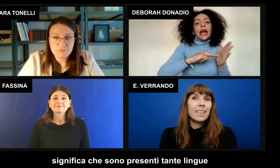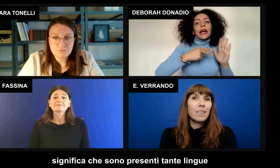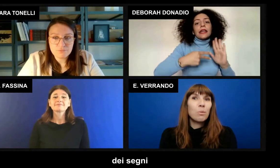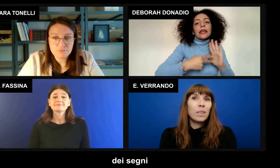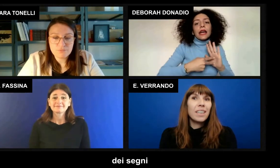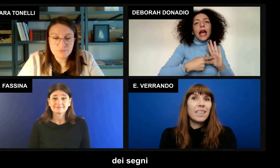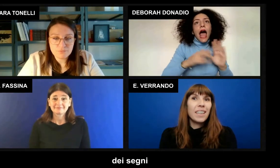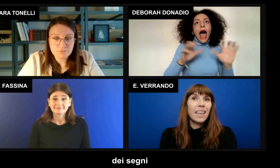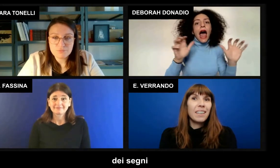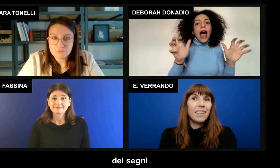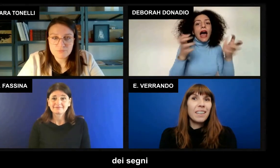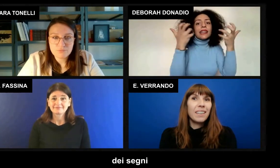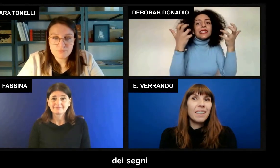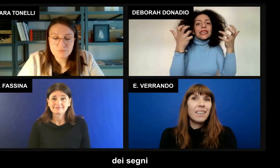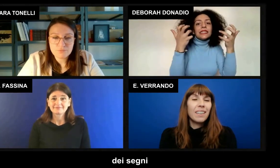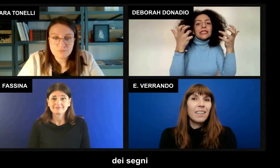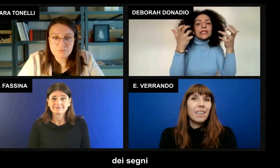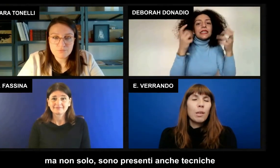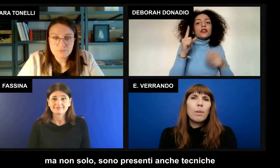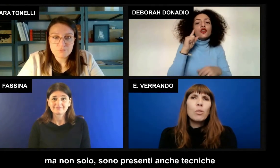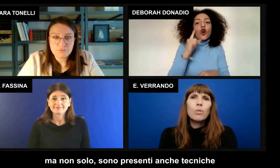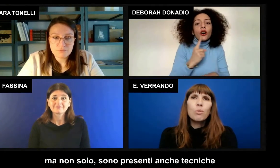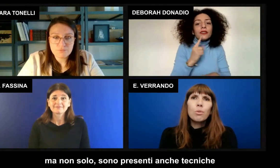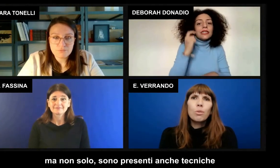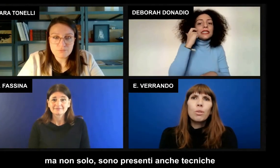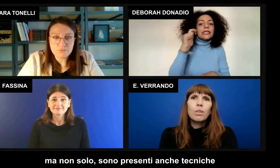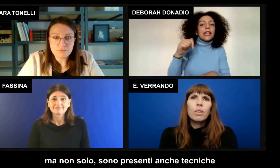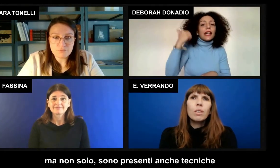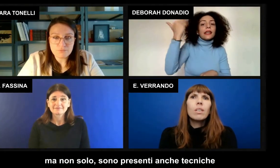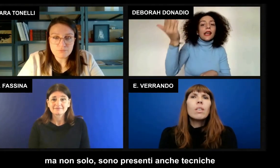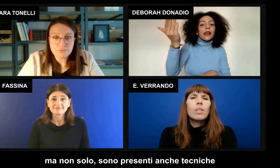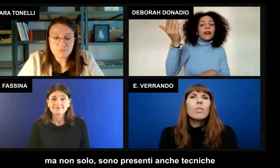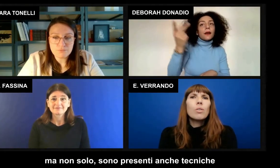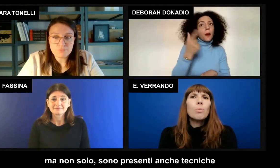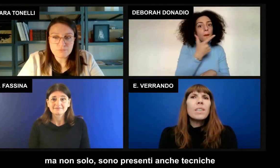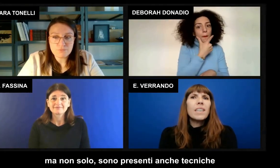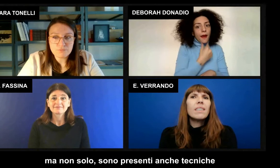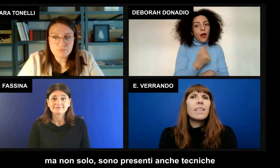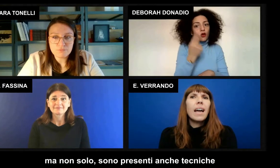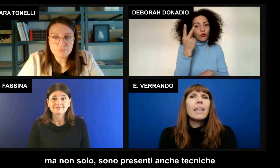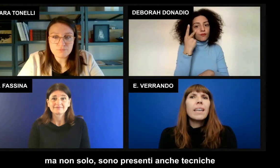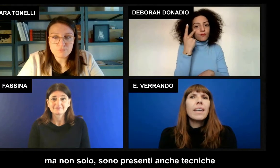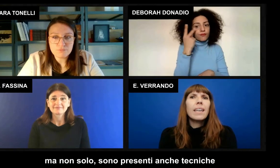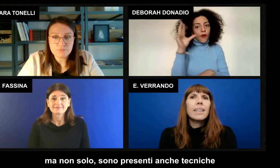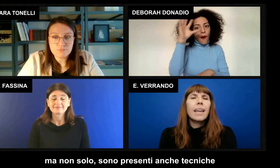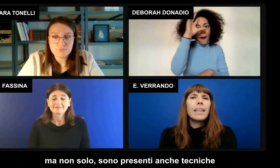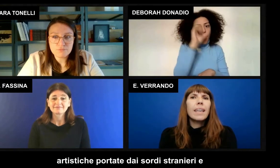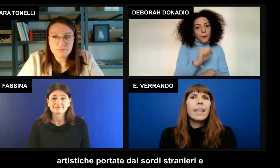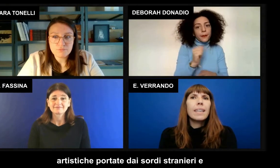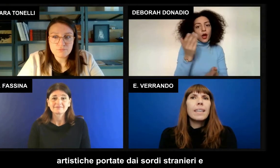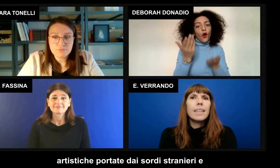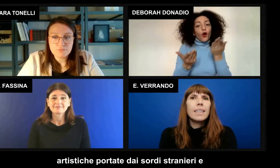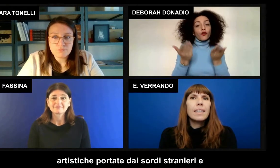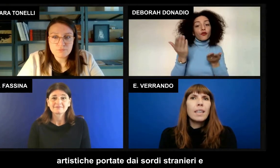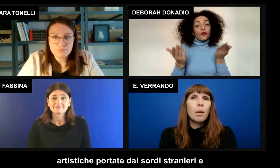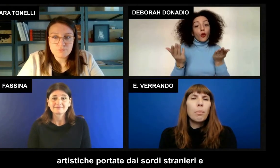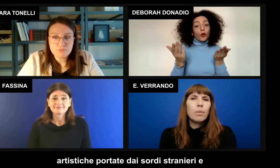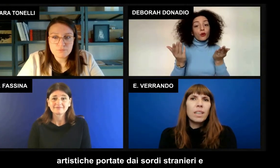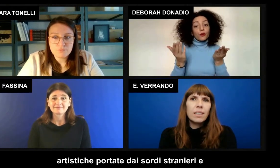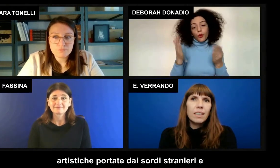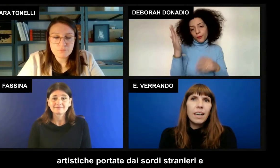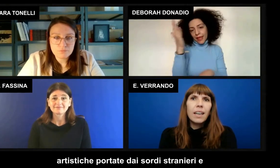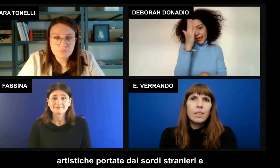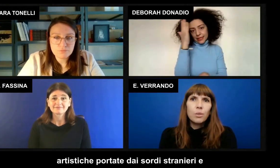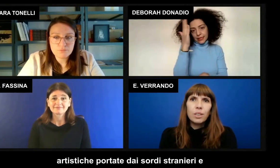tante lingue dei segni. Ma non solo. Sono presenti anche tecniche artistiche